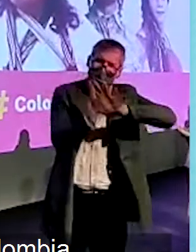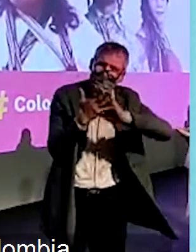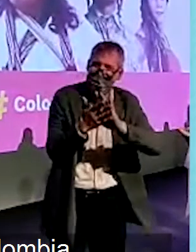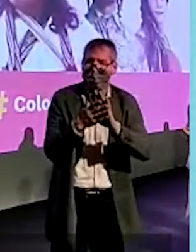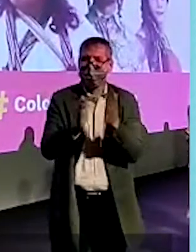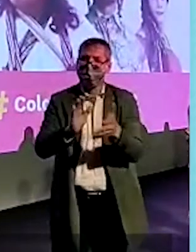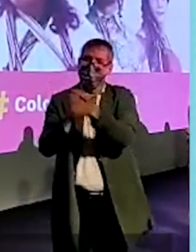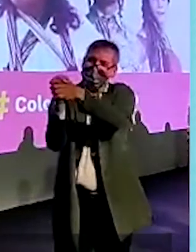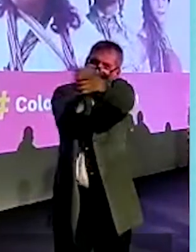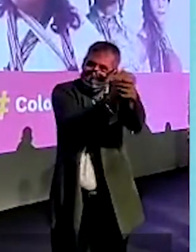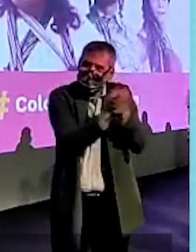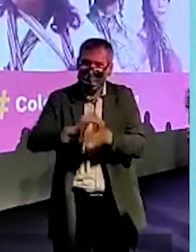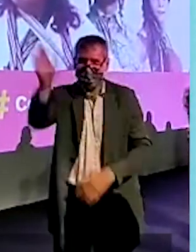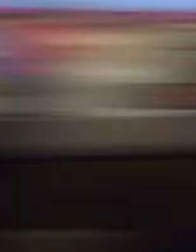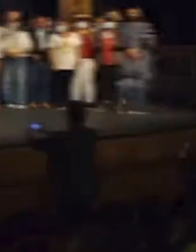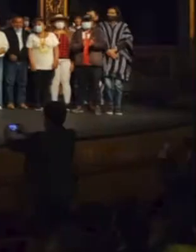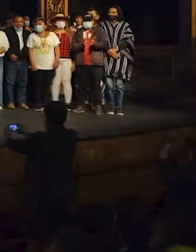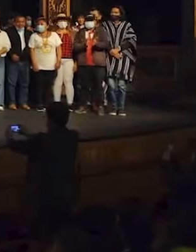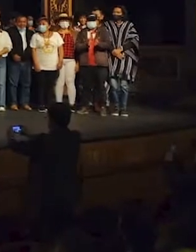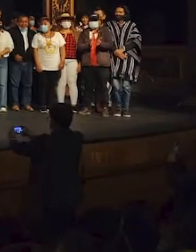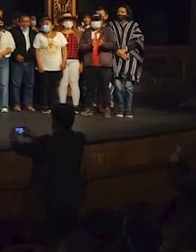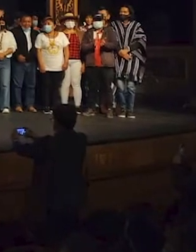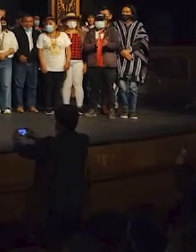adultos sordos de Colombia. ¡Hasta pronto!